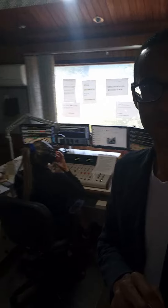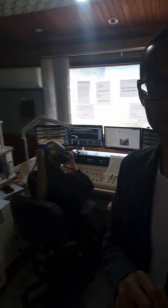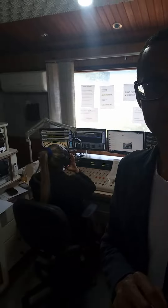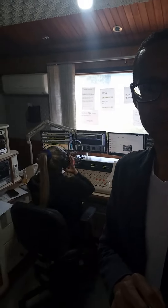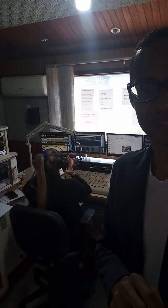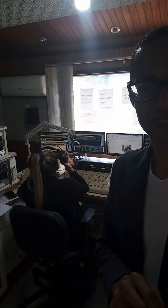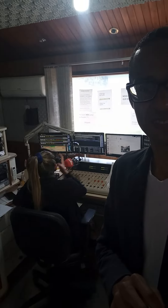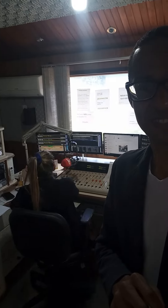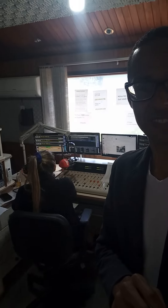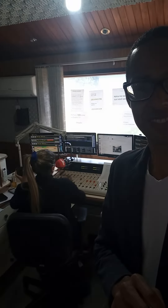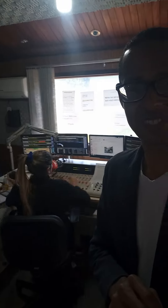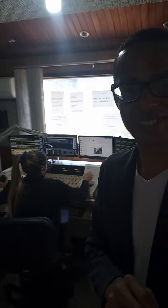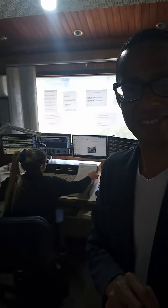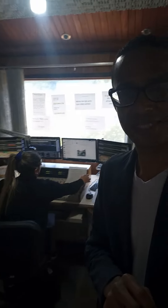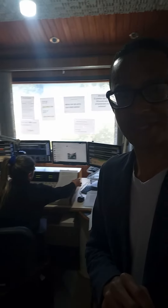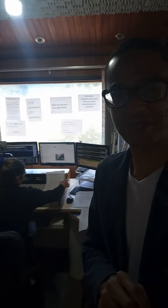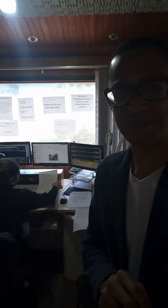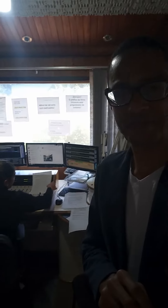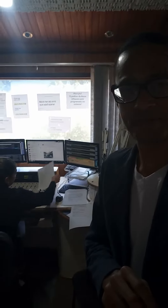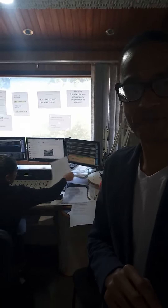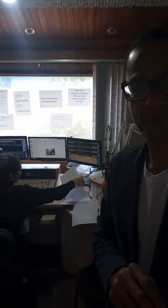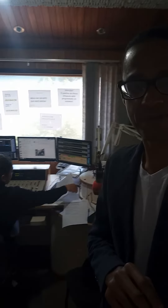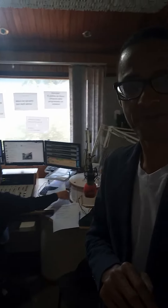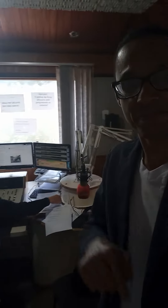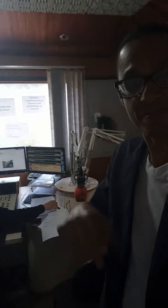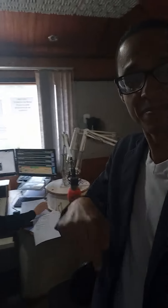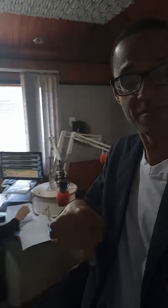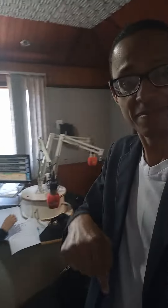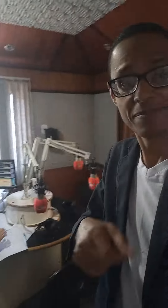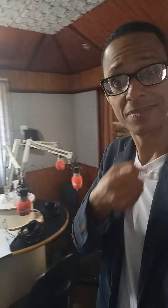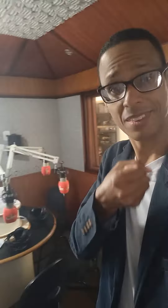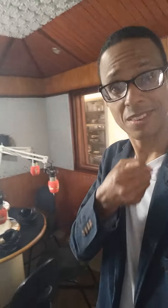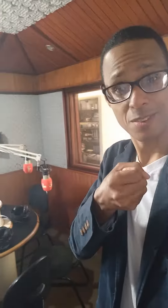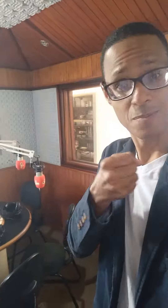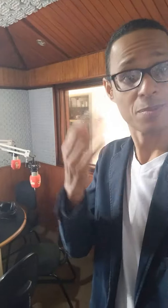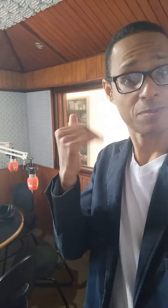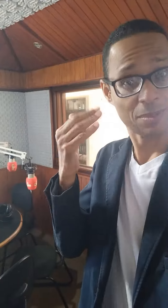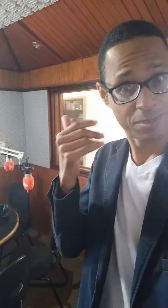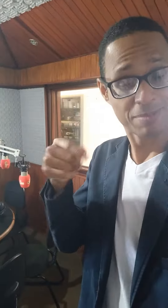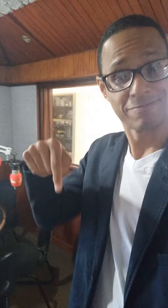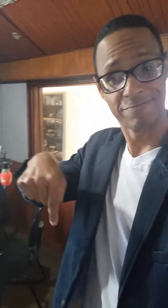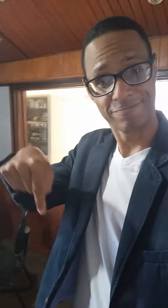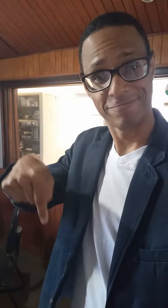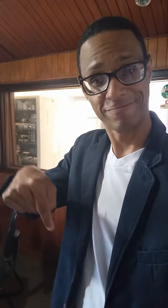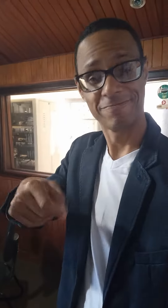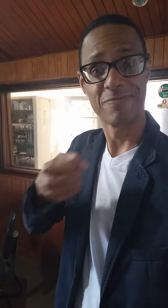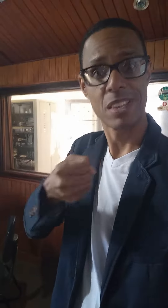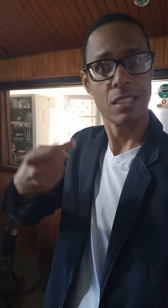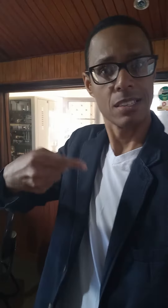Boa, toca, toca, toca, toca, toca. O nome da sua mãe é difícil de matar,